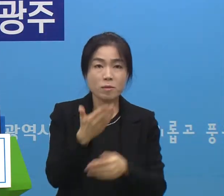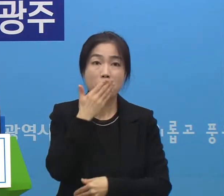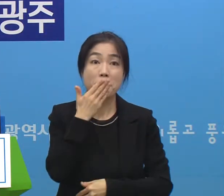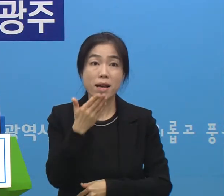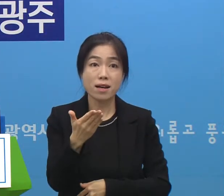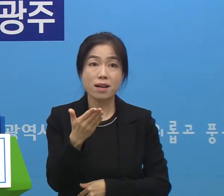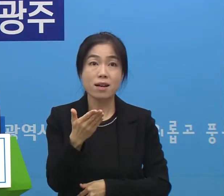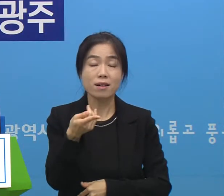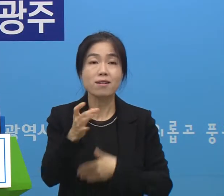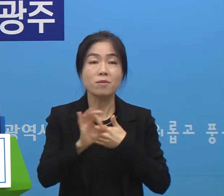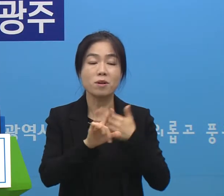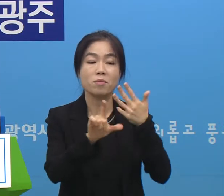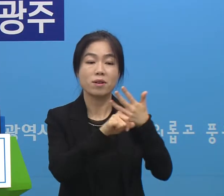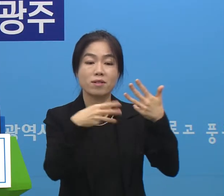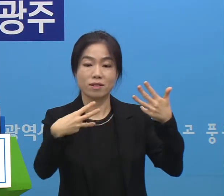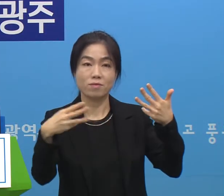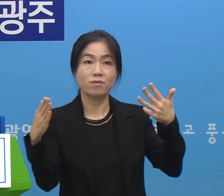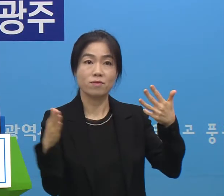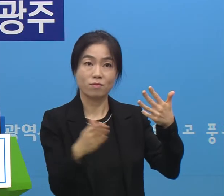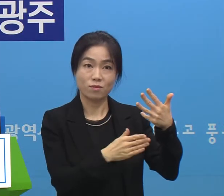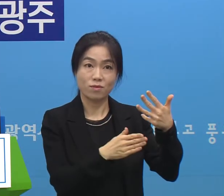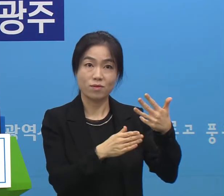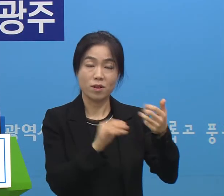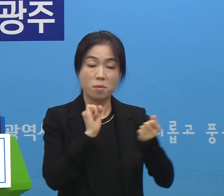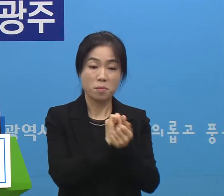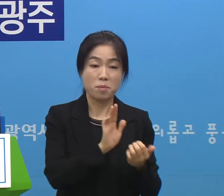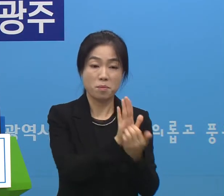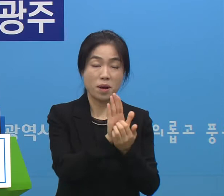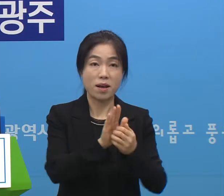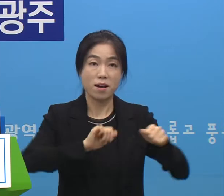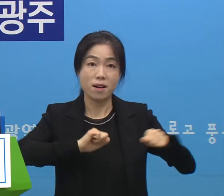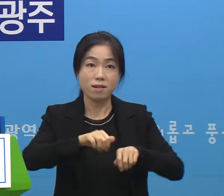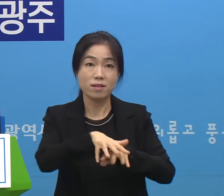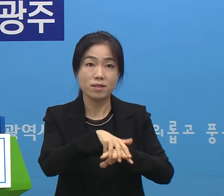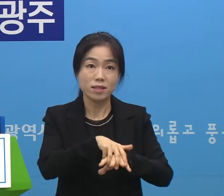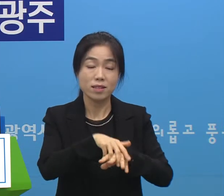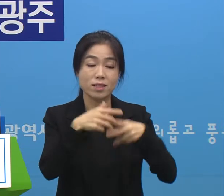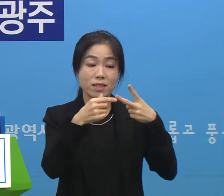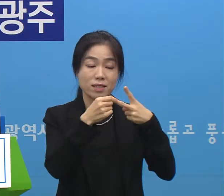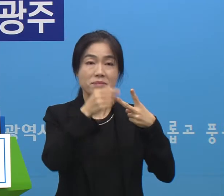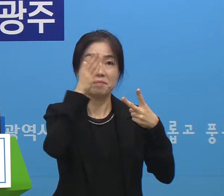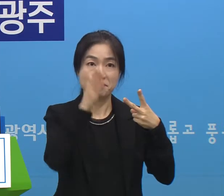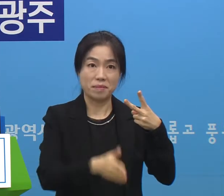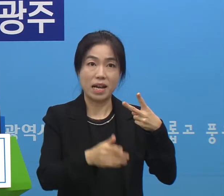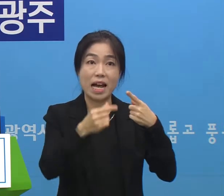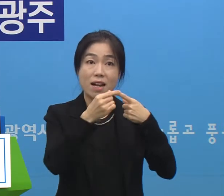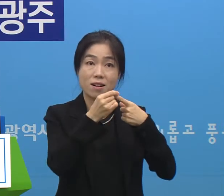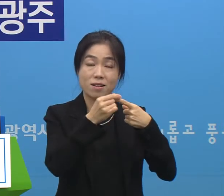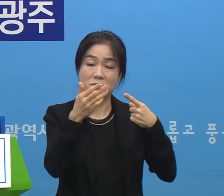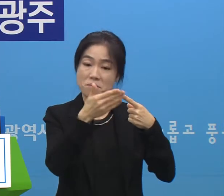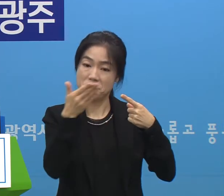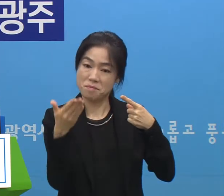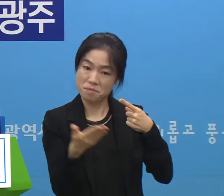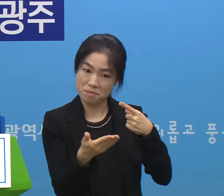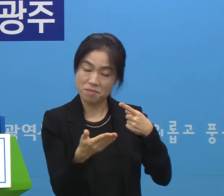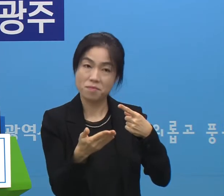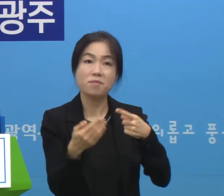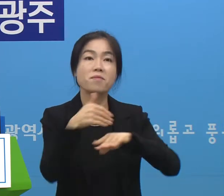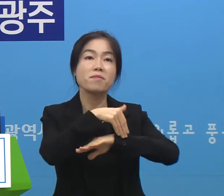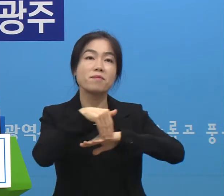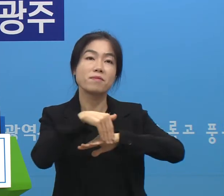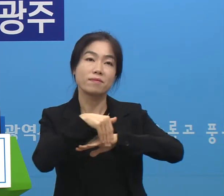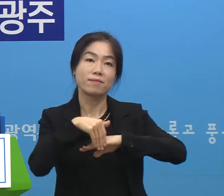경우에는 8월 3일부터 방역 대응 체계를 2단계에서 1단계로 완화할